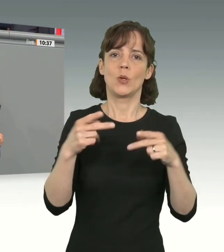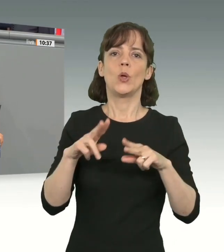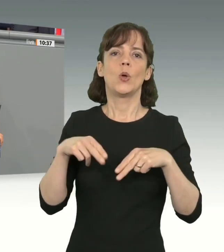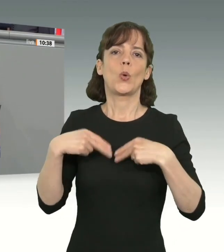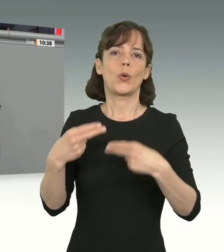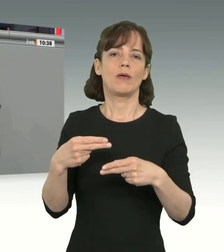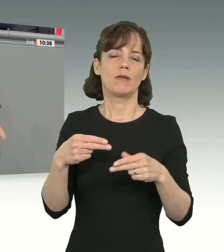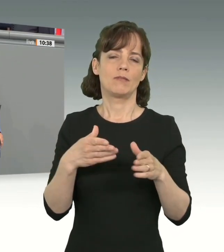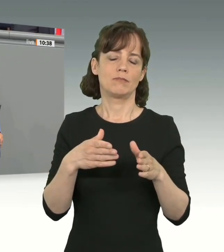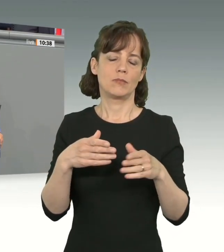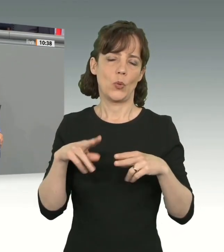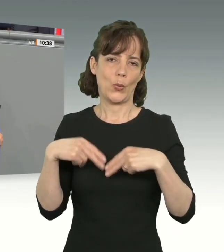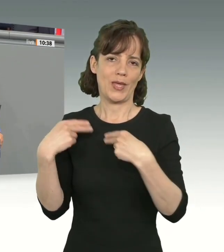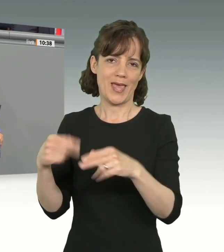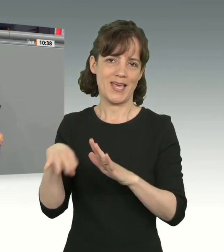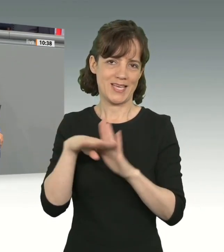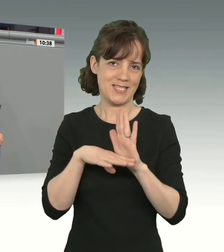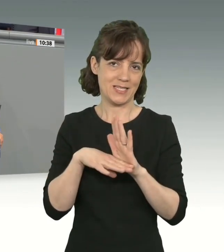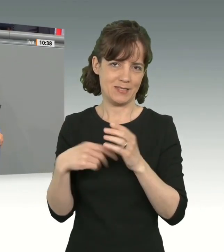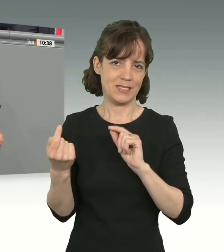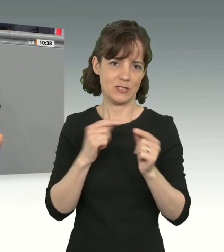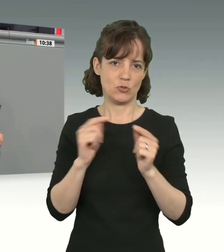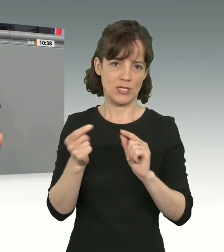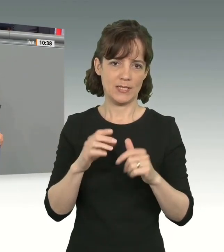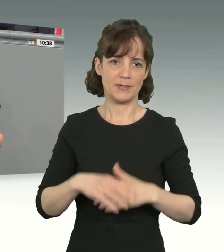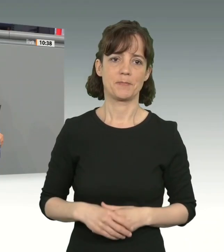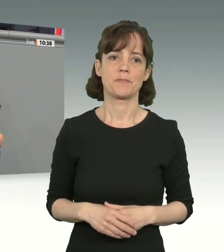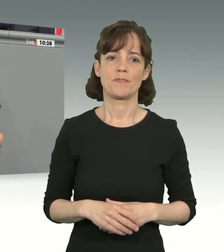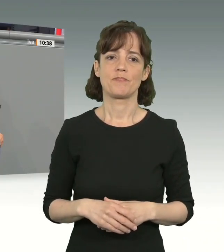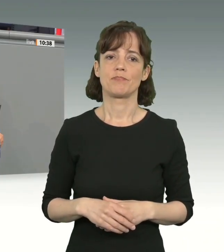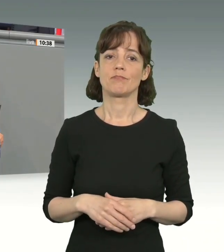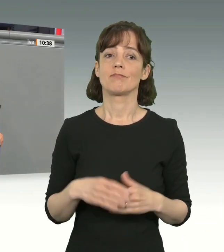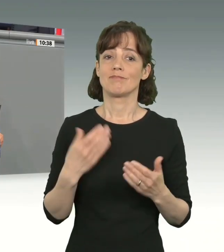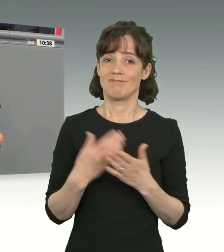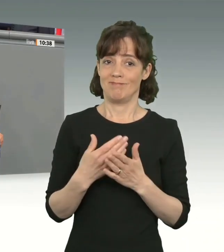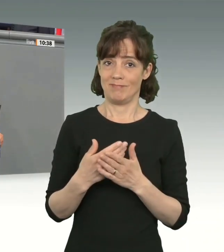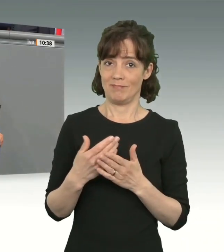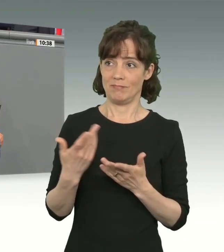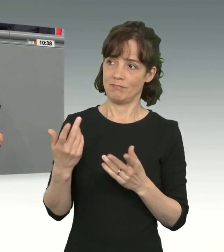und an genau dessen vergiftetes Erbe knüpfen Sie jetzt mit Ihrem Gesetzentwurf an.